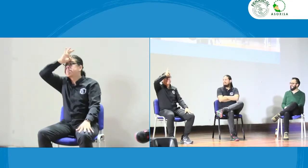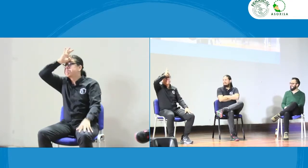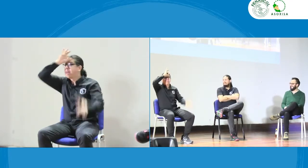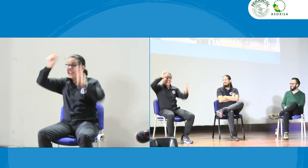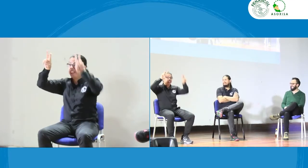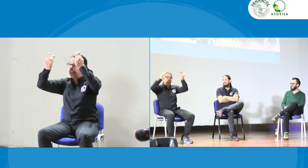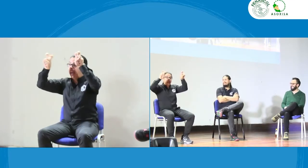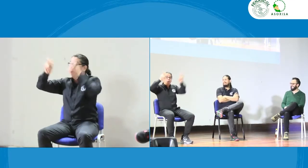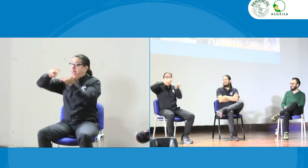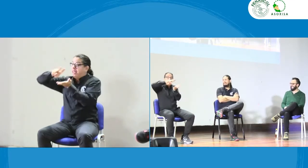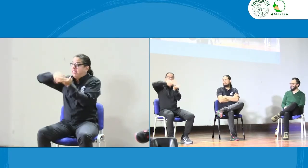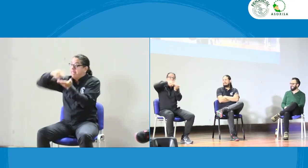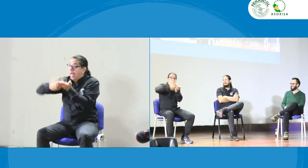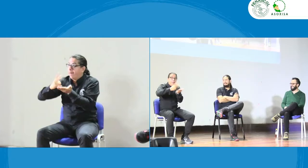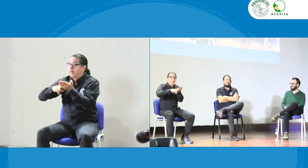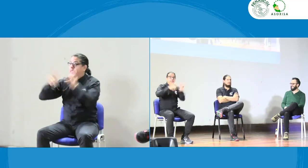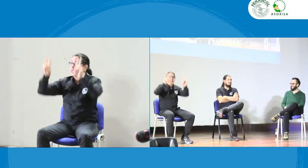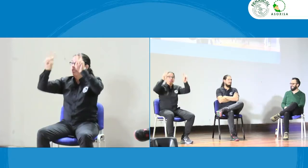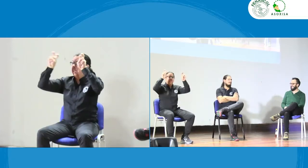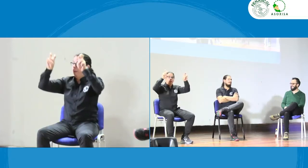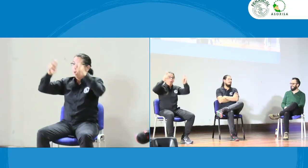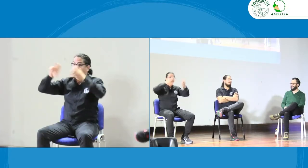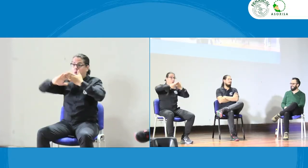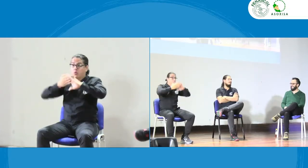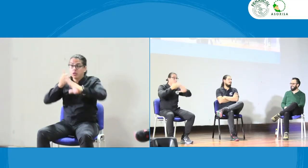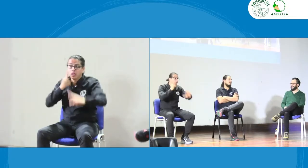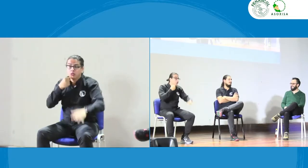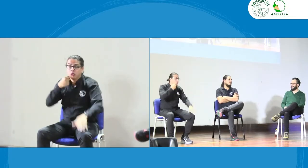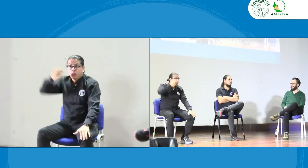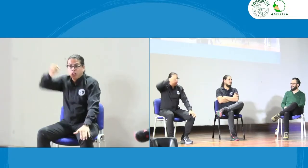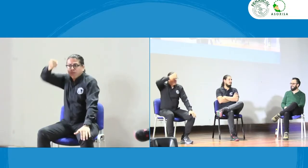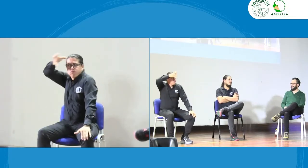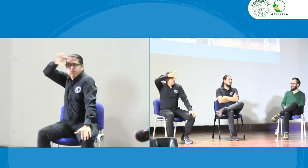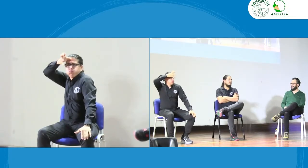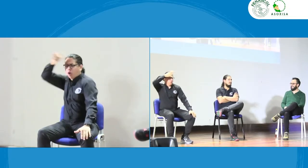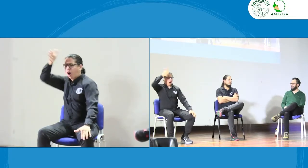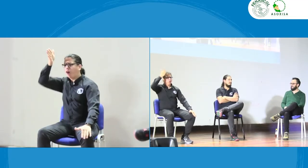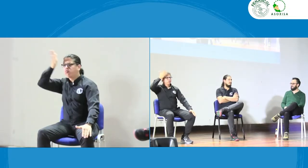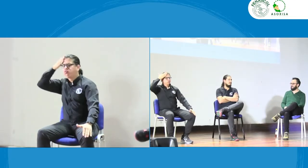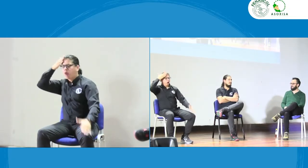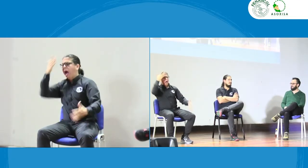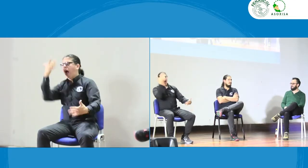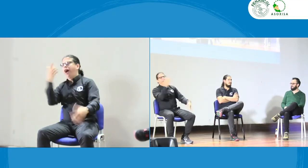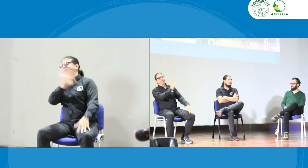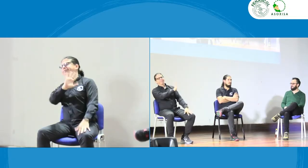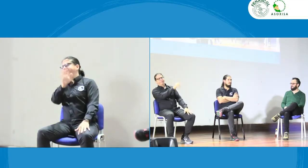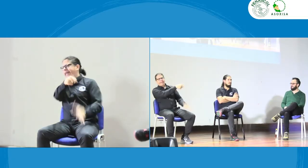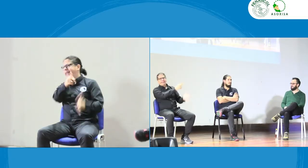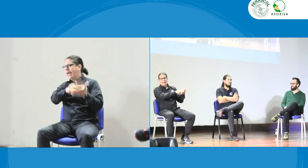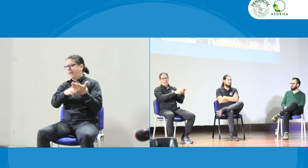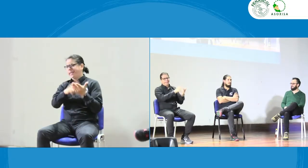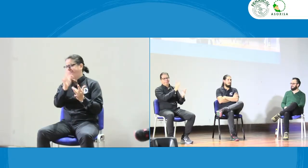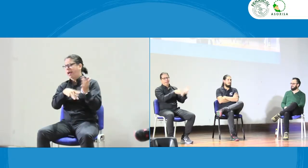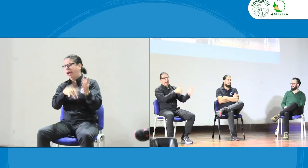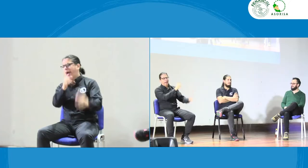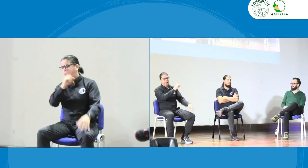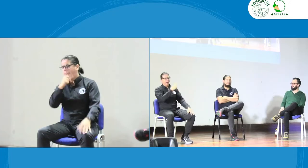no es la entidad la entidad desconoce de temas de interpretación desconoce de temas de comunidad sorda